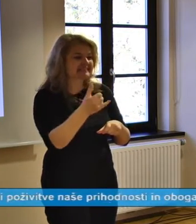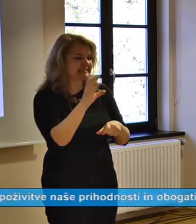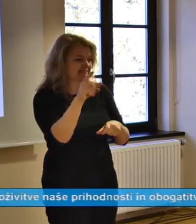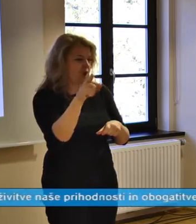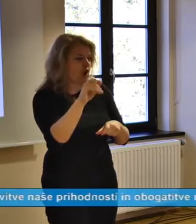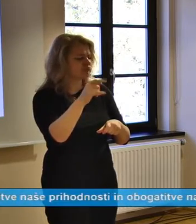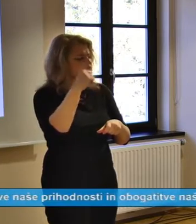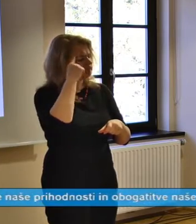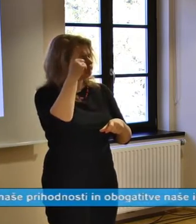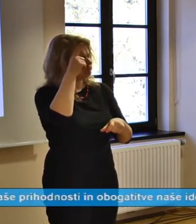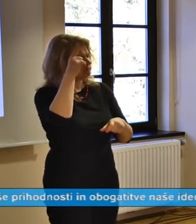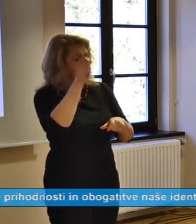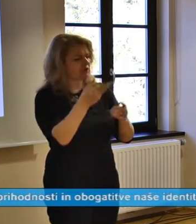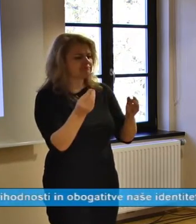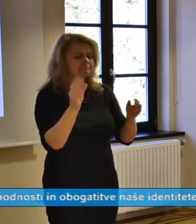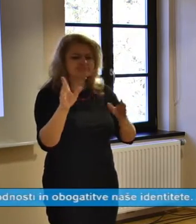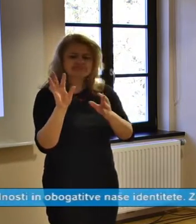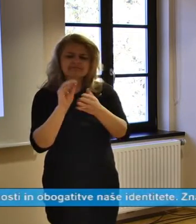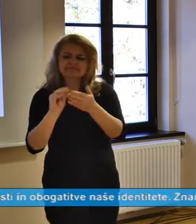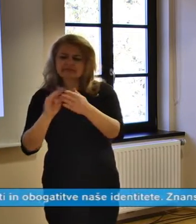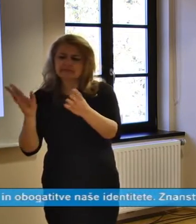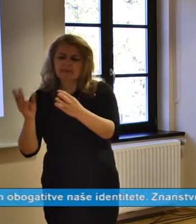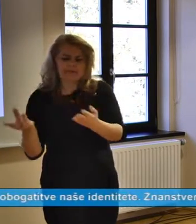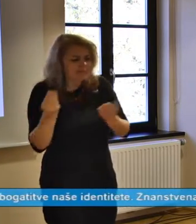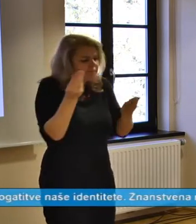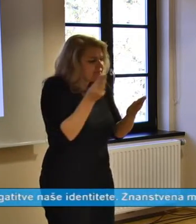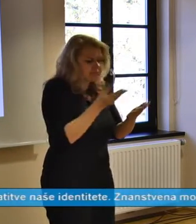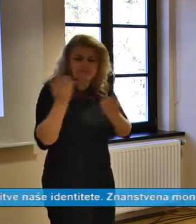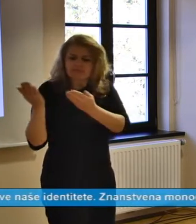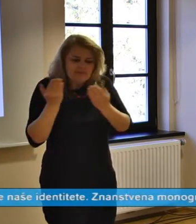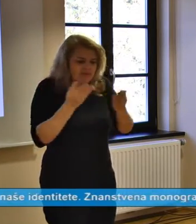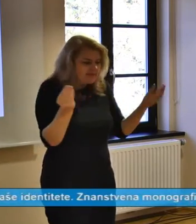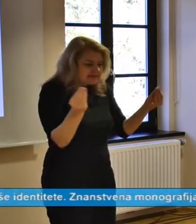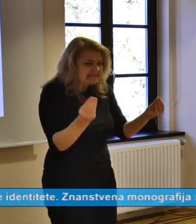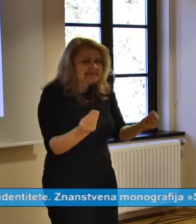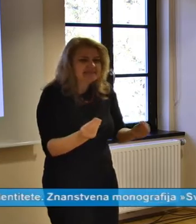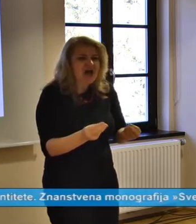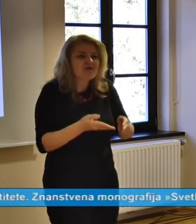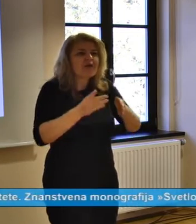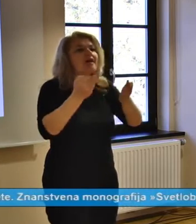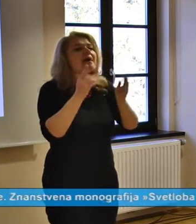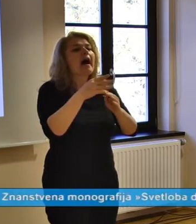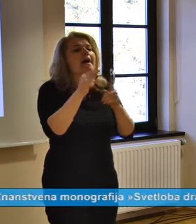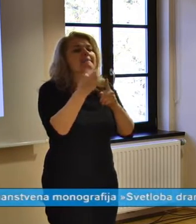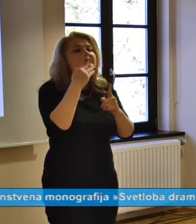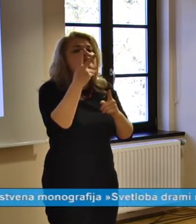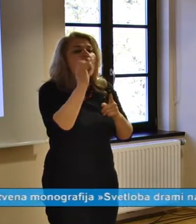zadružen, da je izložil vse to v eni posebni sobi v župnišču na prihod.